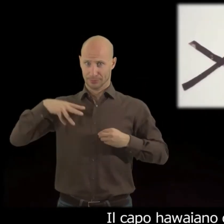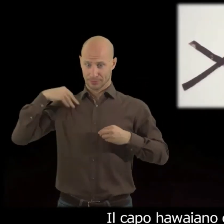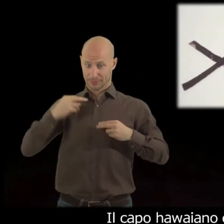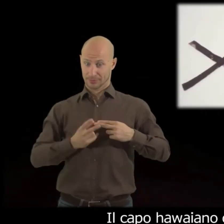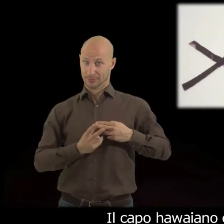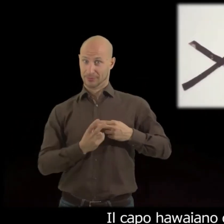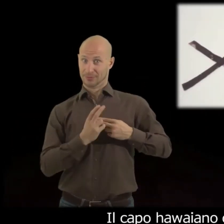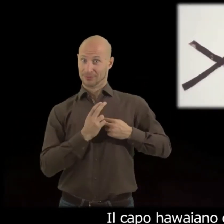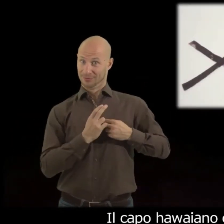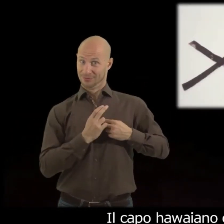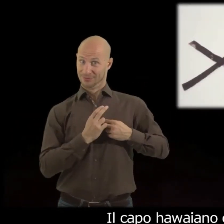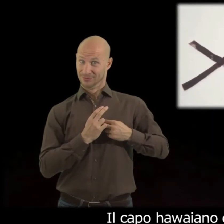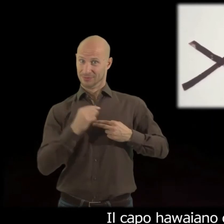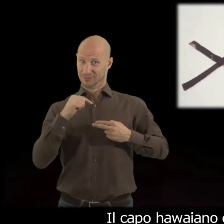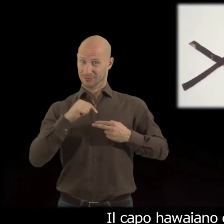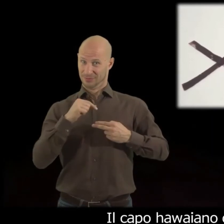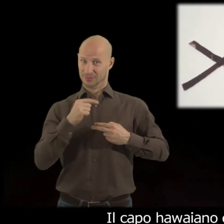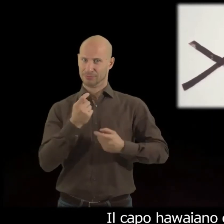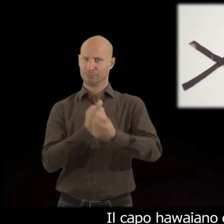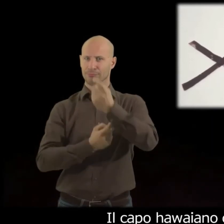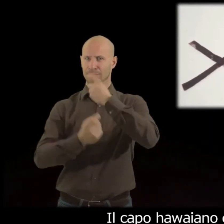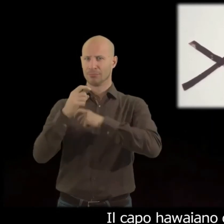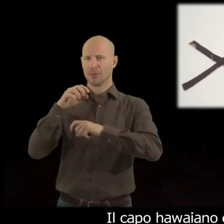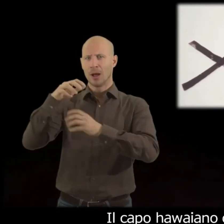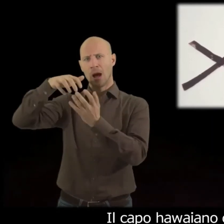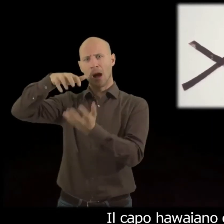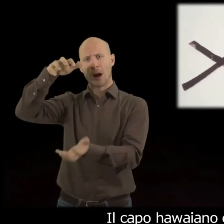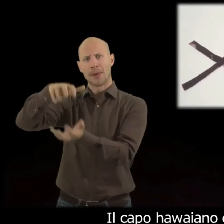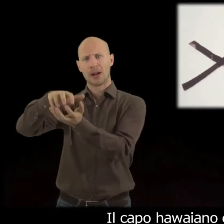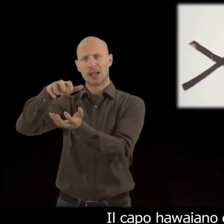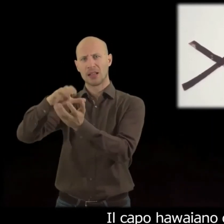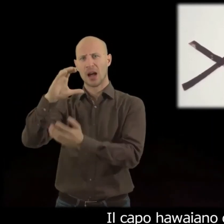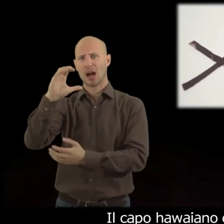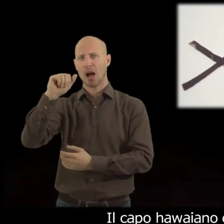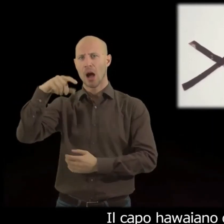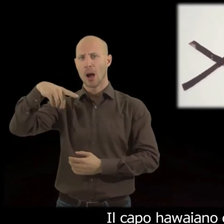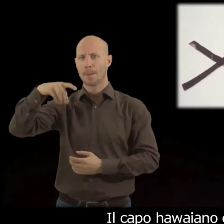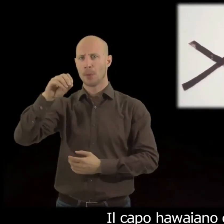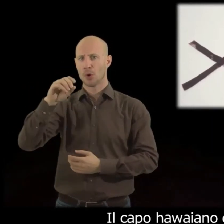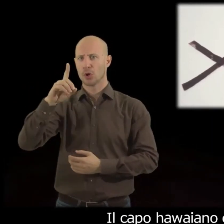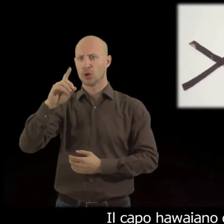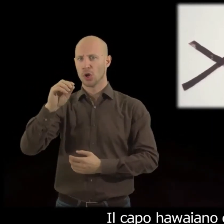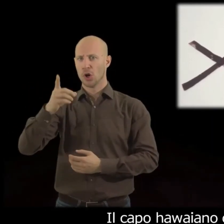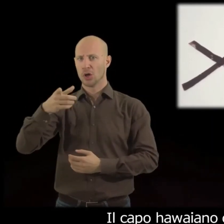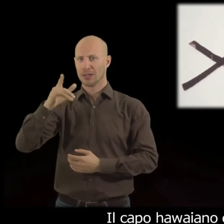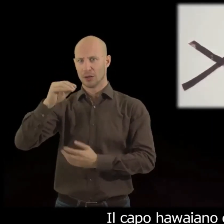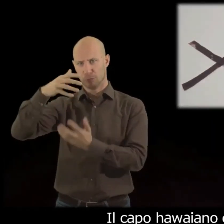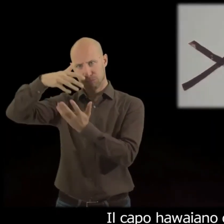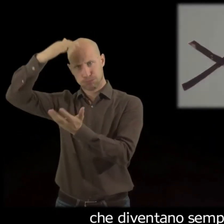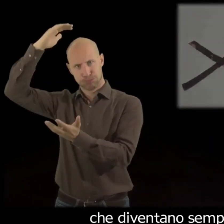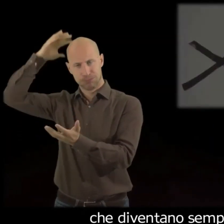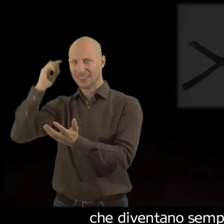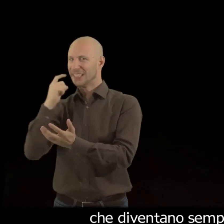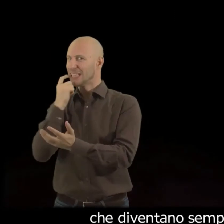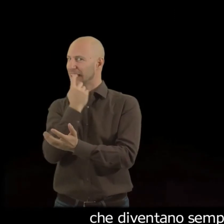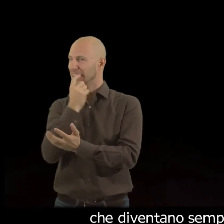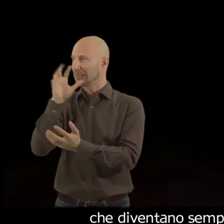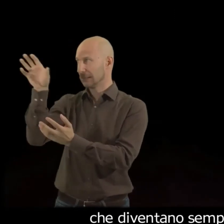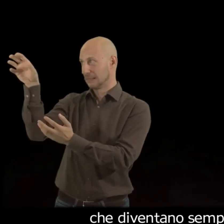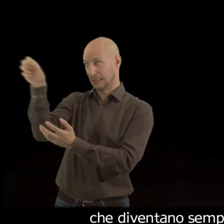che diventano sempre più grandi grazie